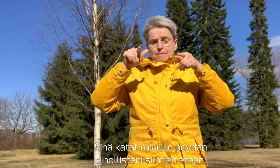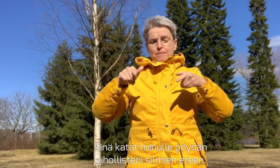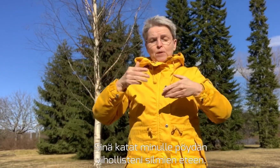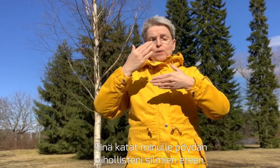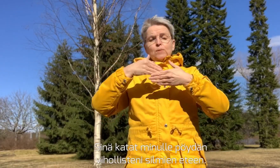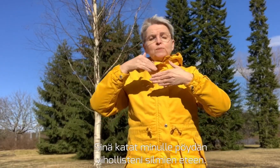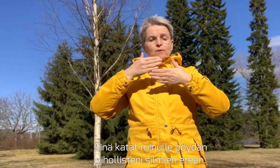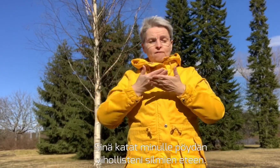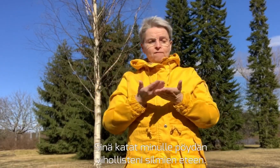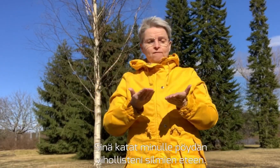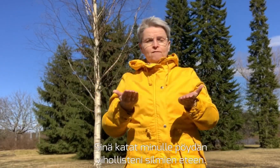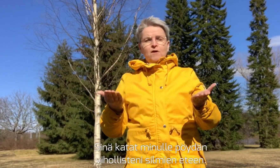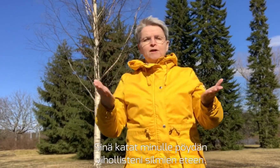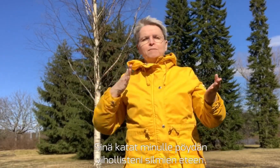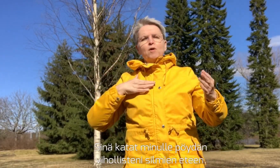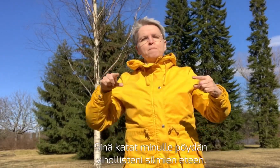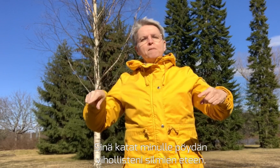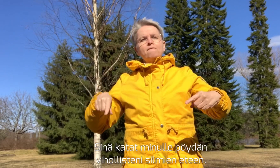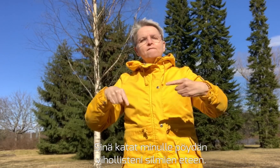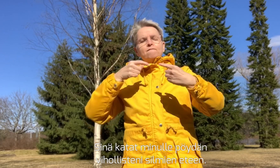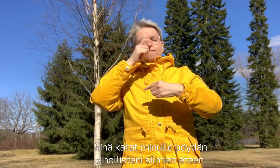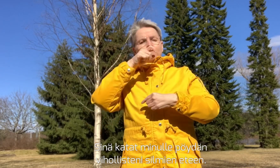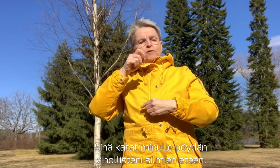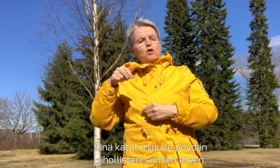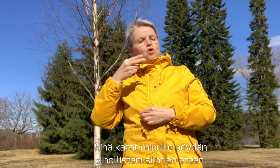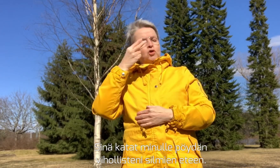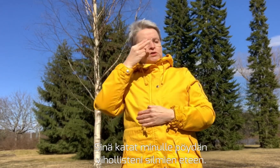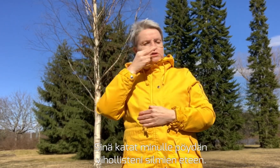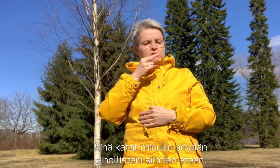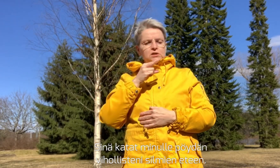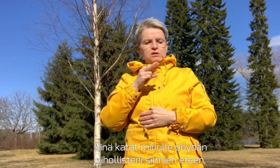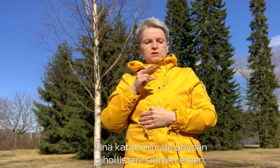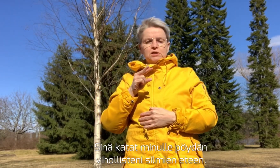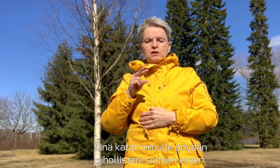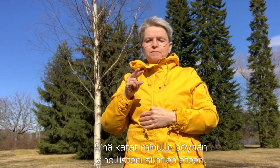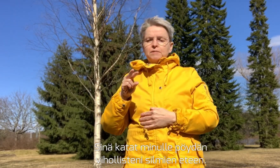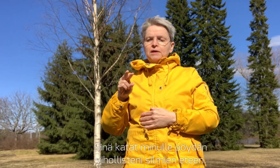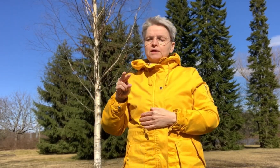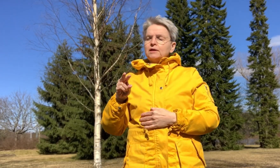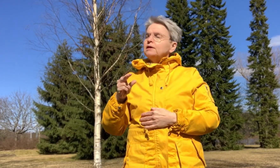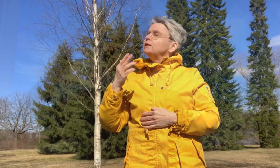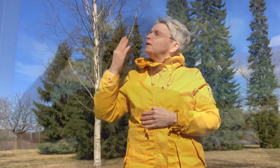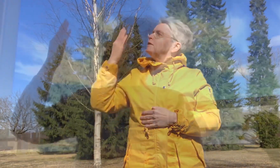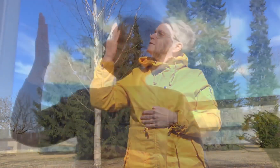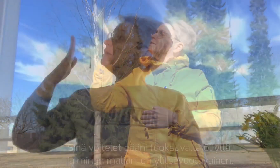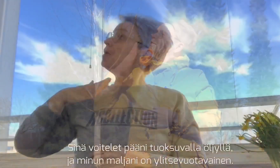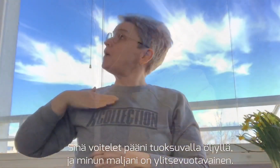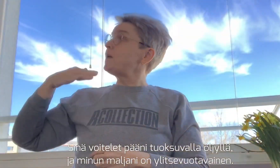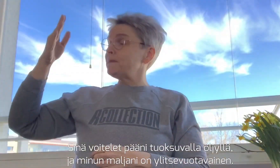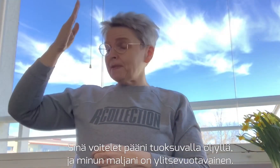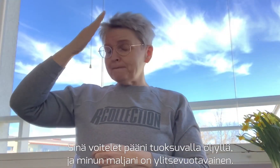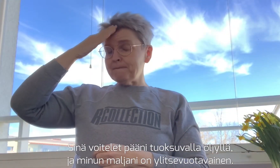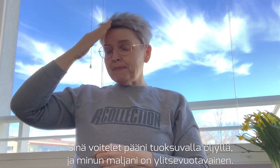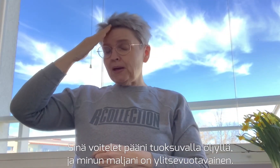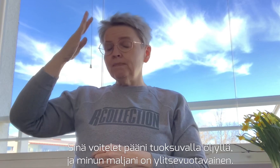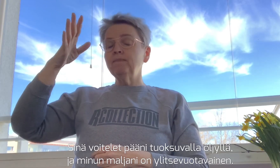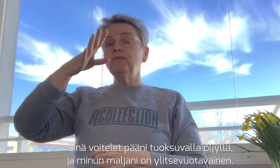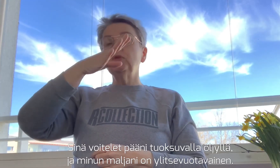Sinä katat minulle pöydän vihollisteni silmien eteen. Sinä